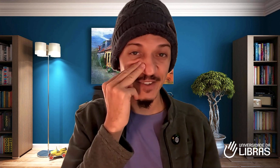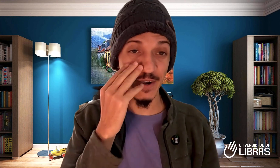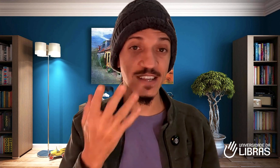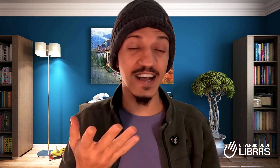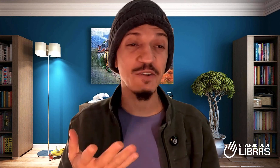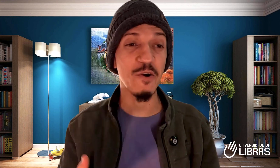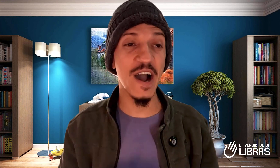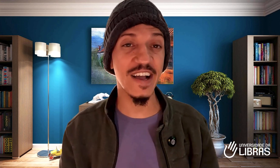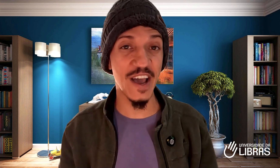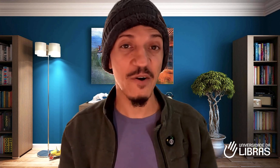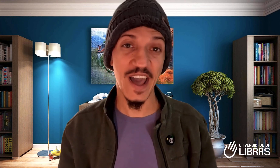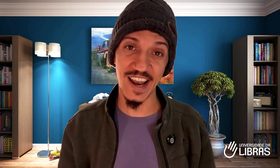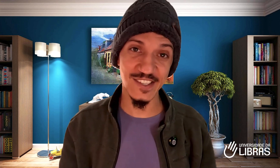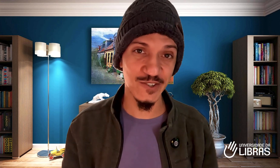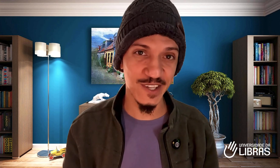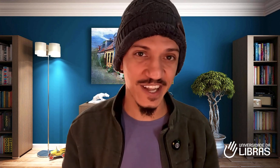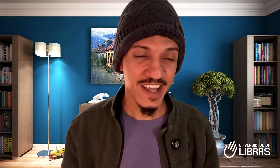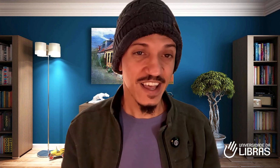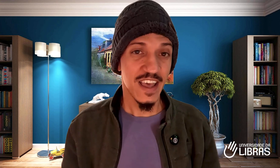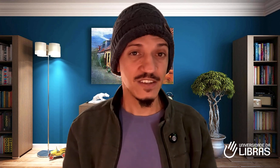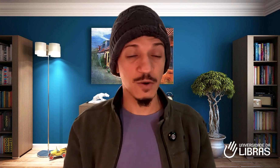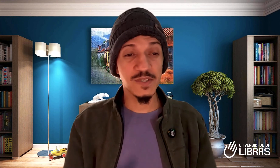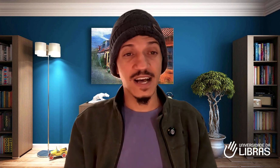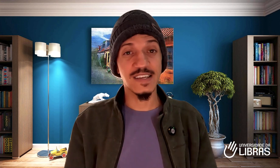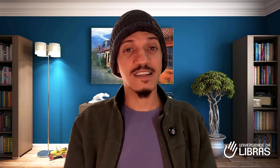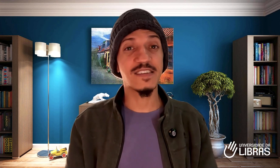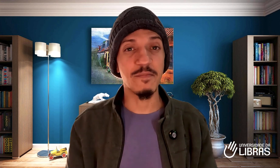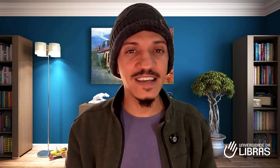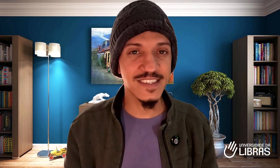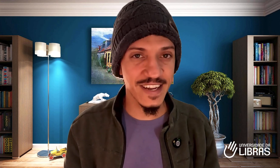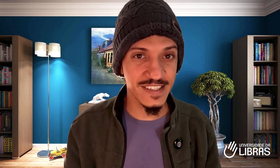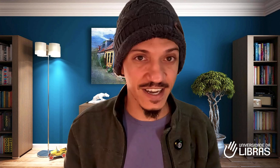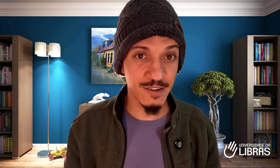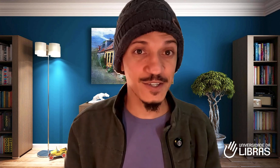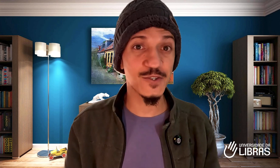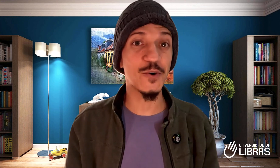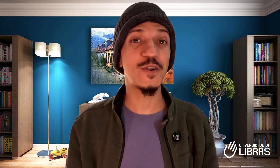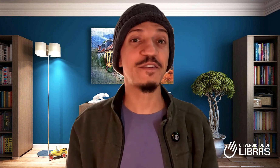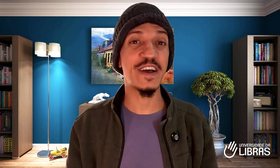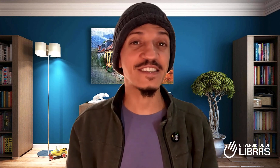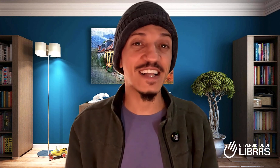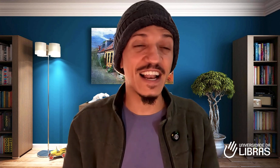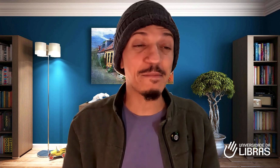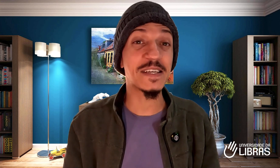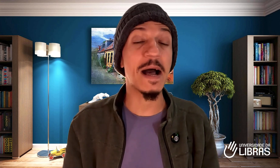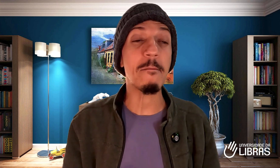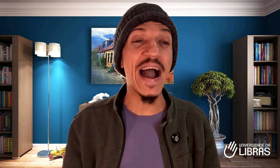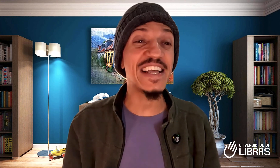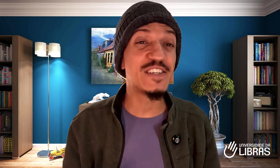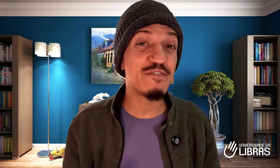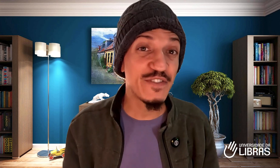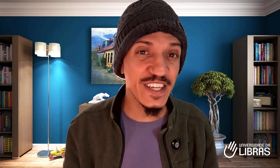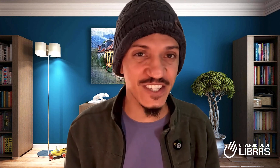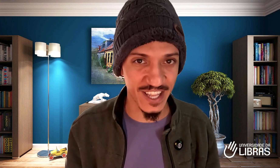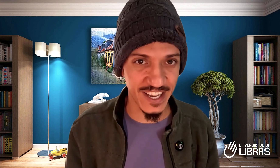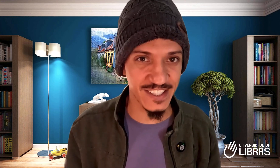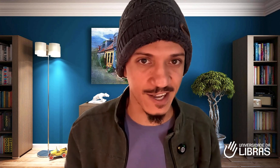casado com a Raquel, ela é surda, estamos casados há mais de 13 anos e estou no universo da Libras há mais de 23 anos.